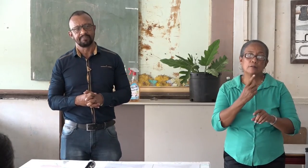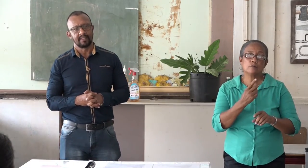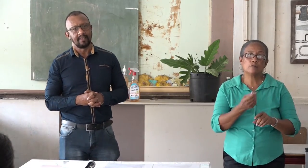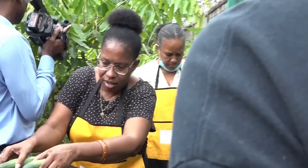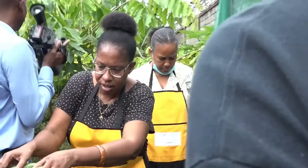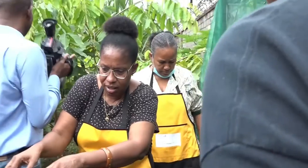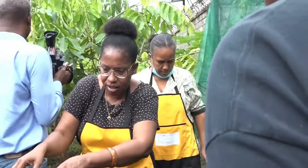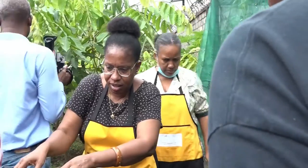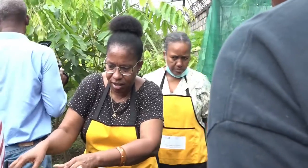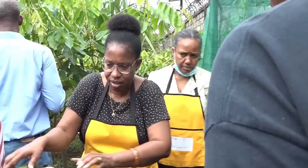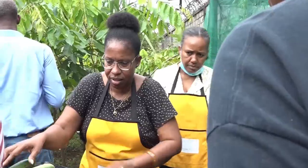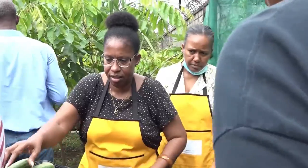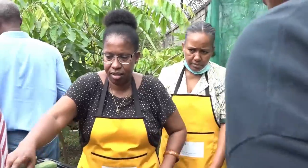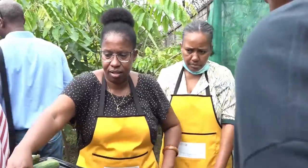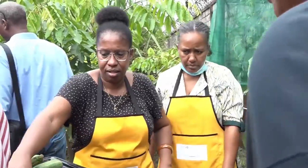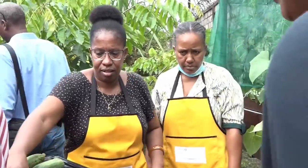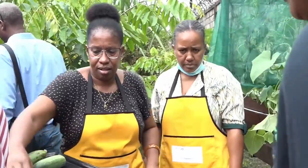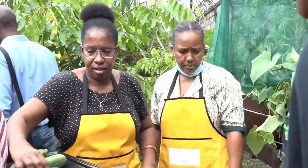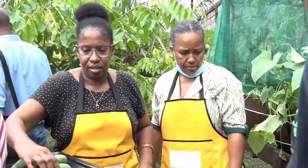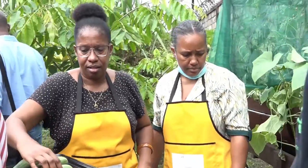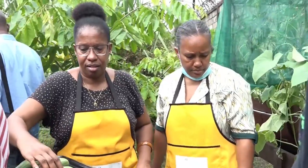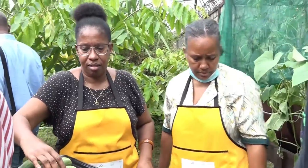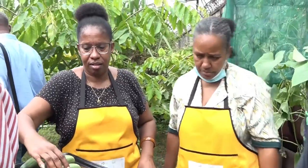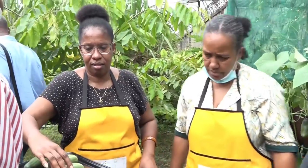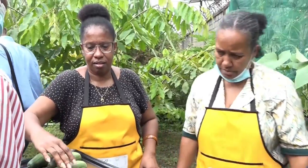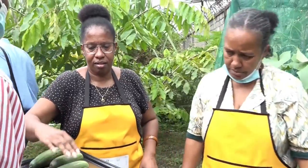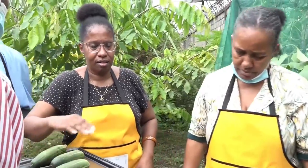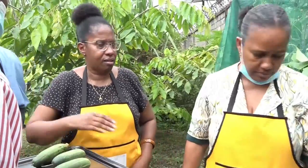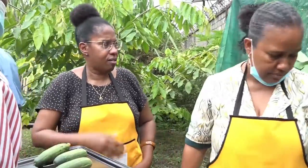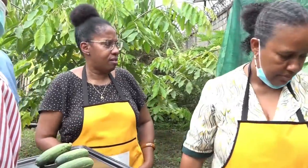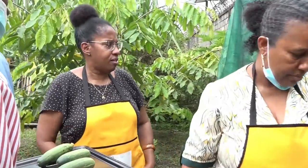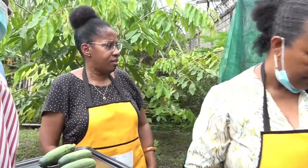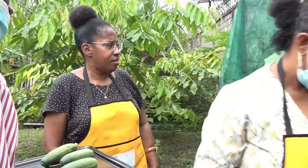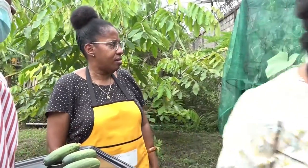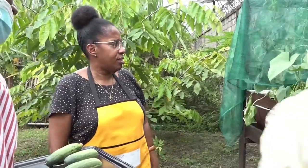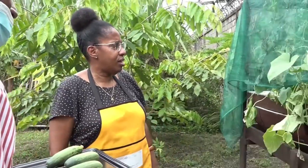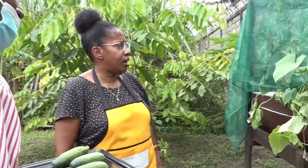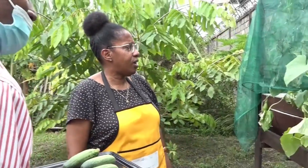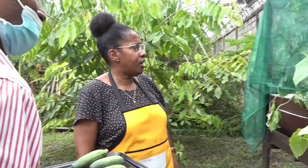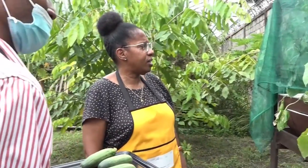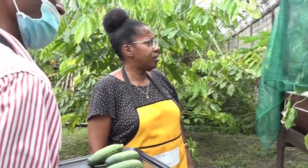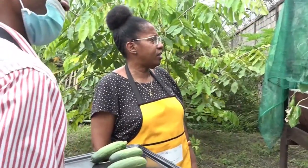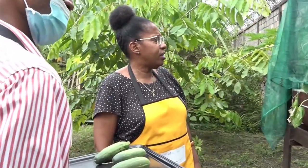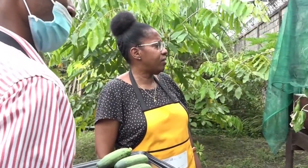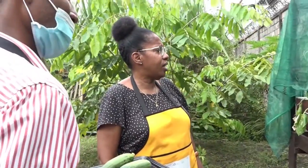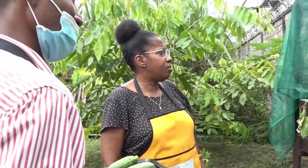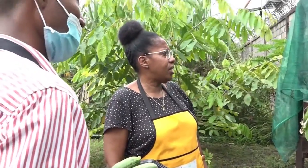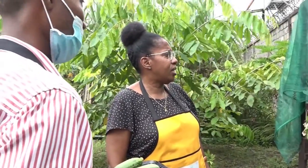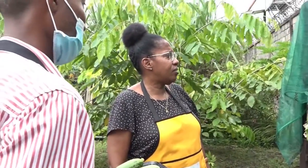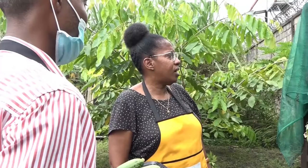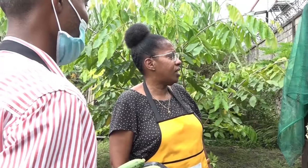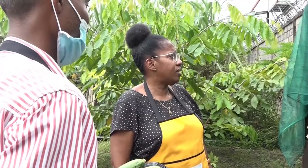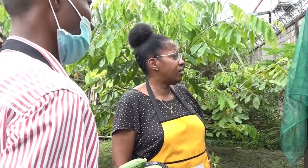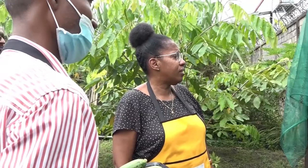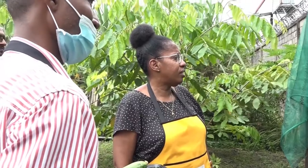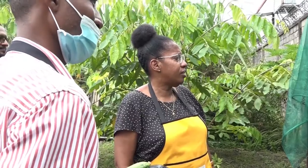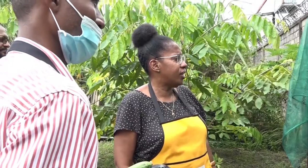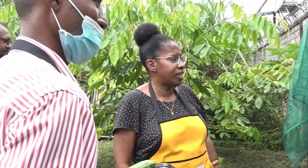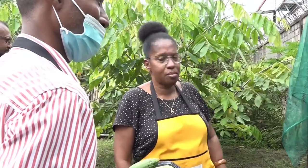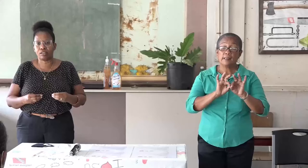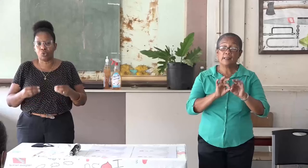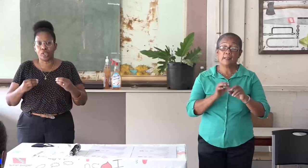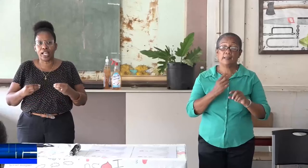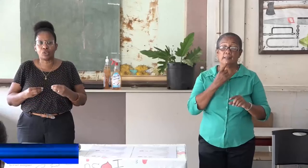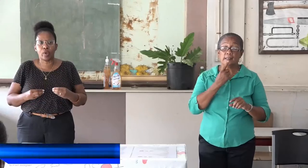inkomen. Renato Waartes-Venlo, directeur van de Kennedy School, zegt dat het project veel voordelen met zich mee zal